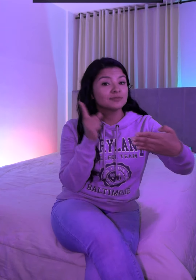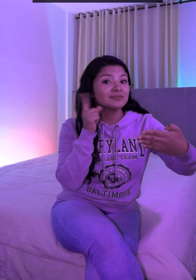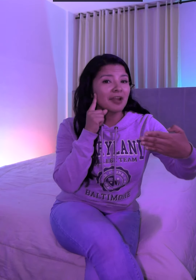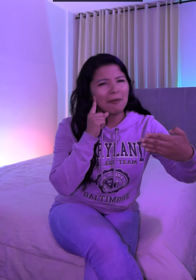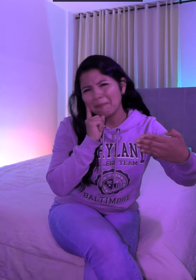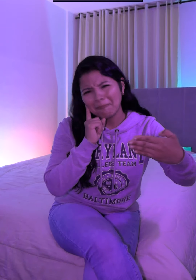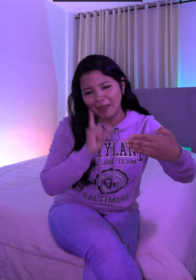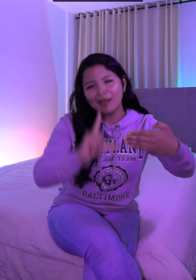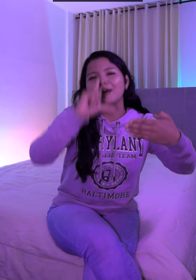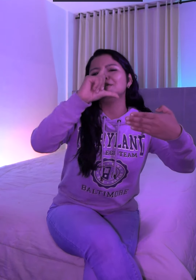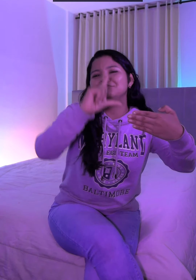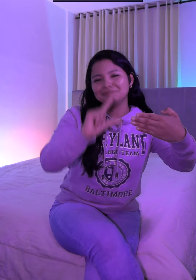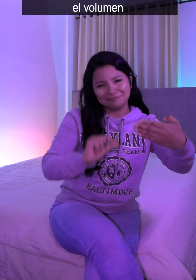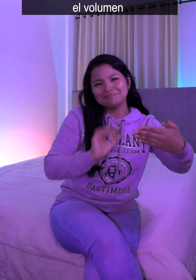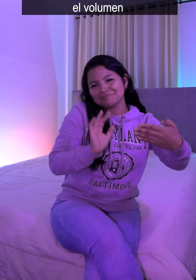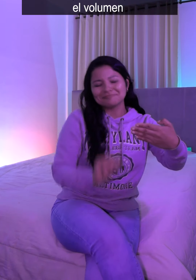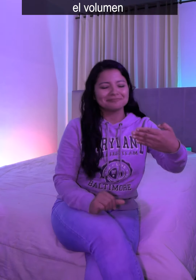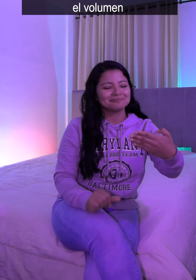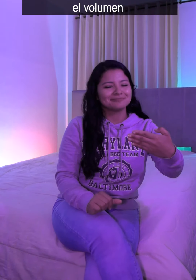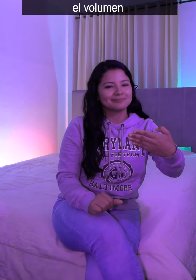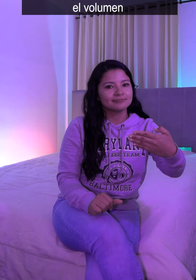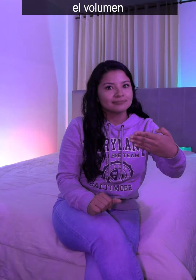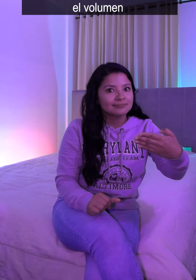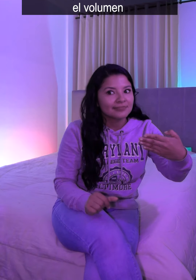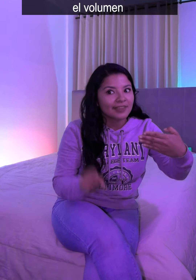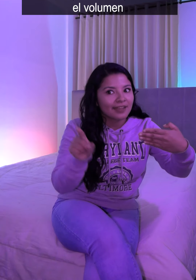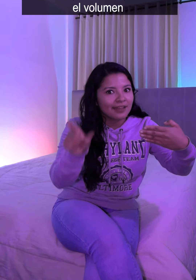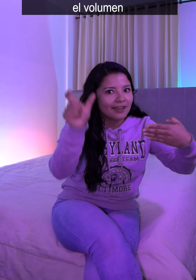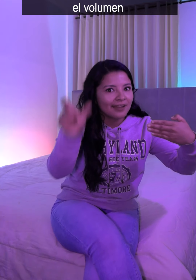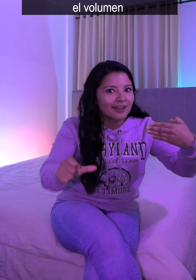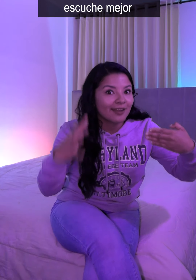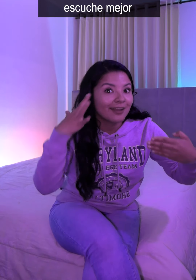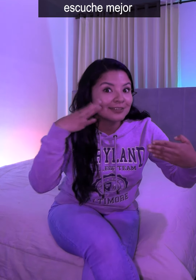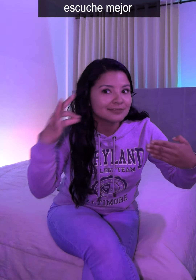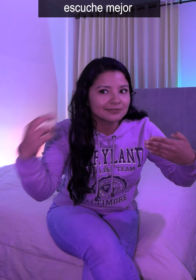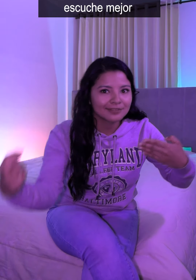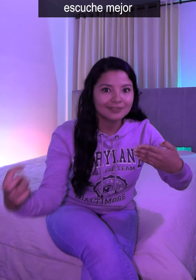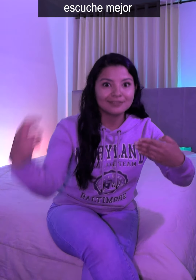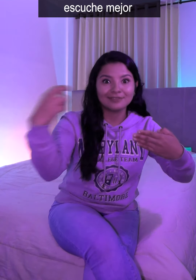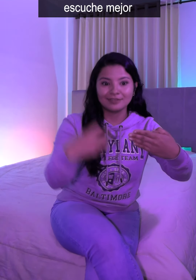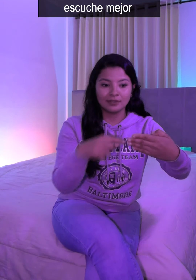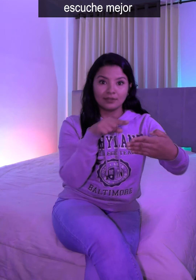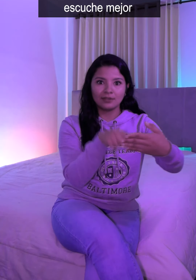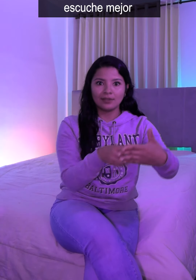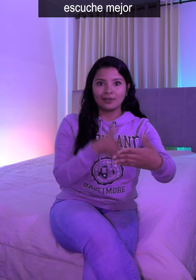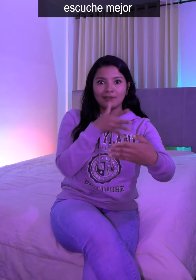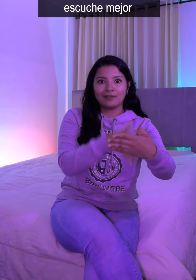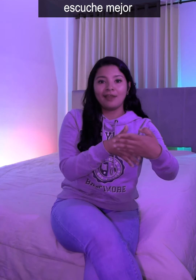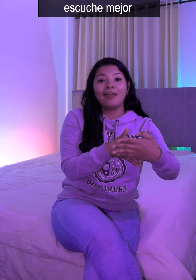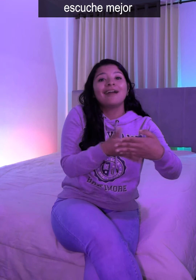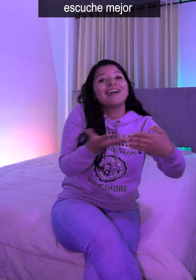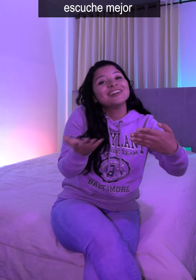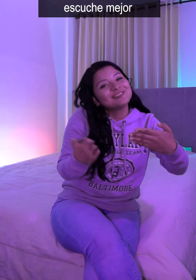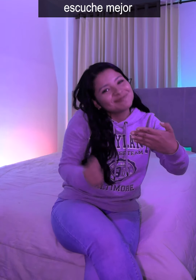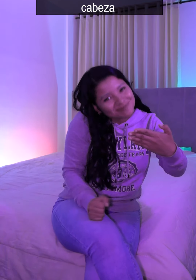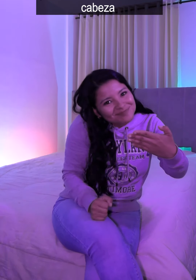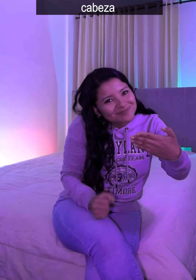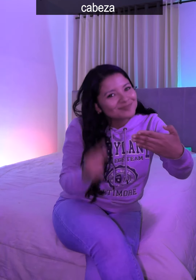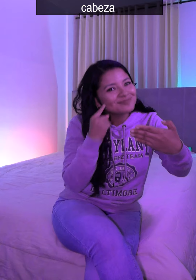Para usar el Ciel, recuerda que tienes que subirle el volumen a tu celular para que se escuche mejor. Y con